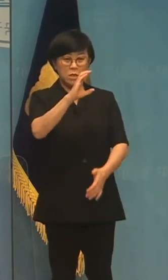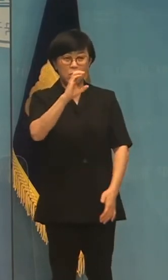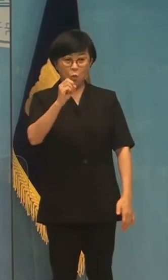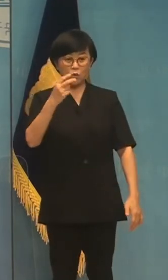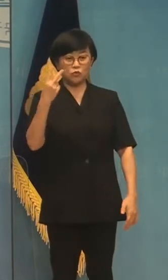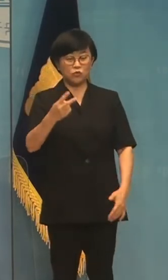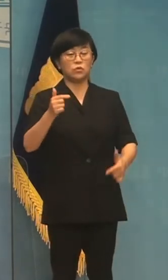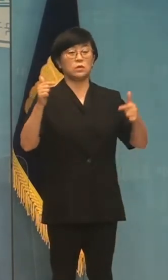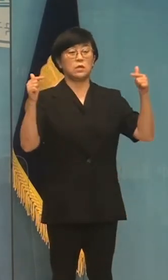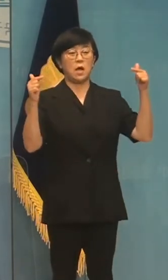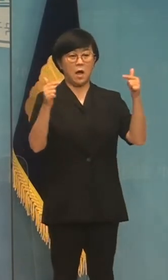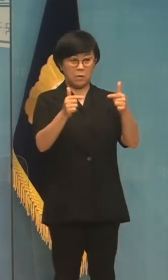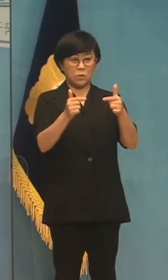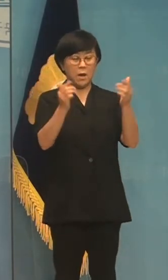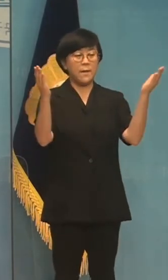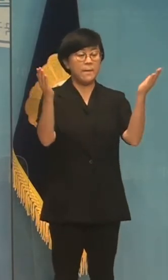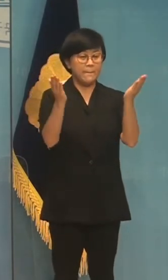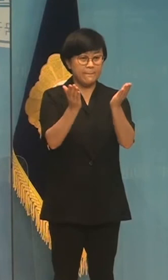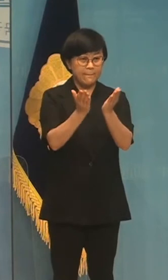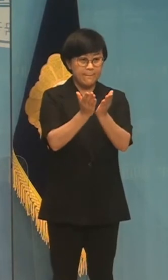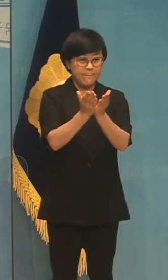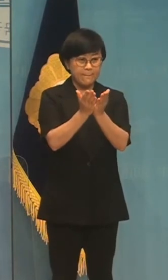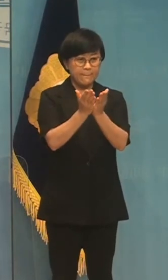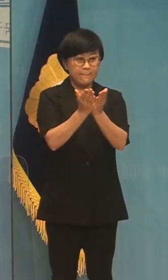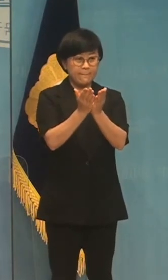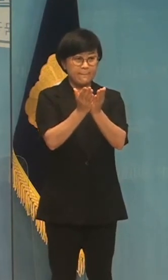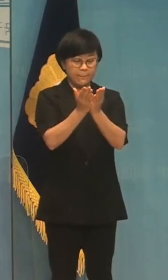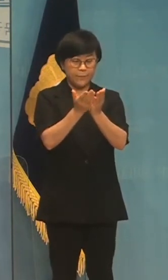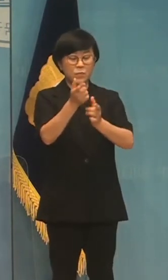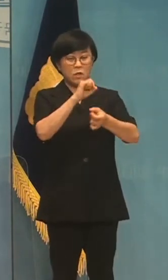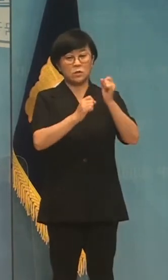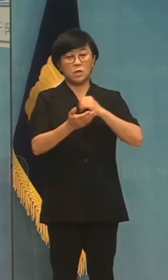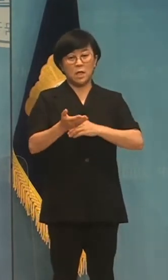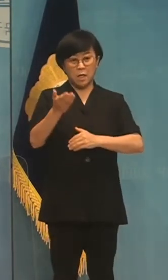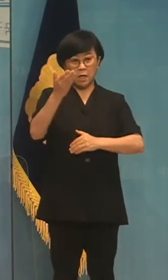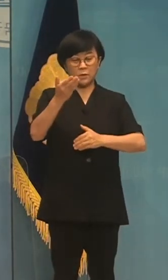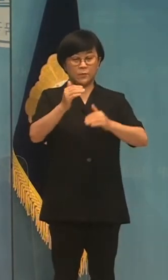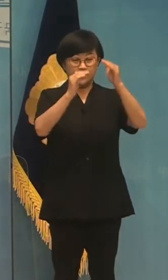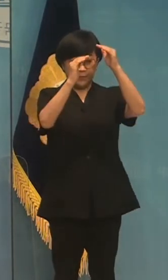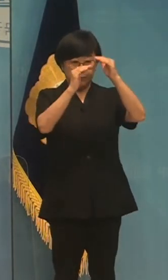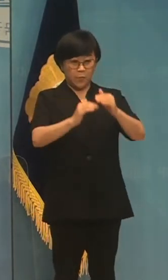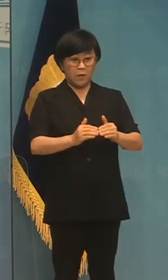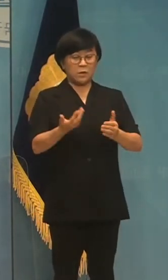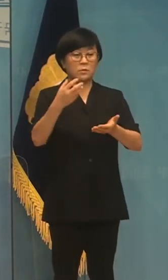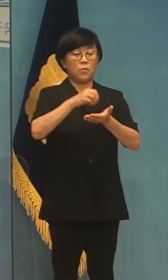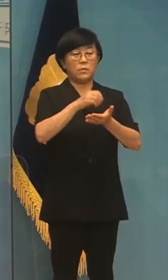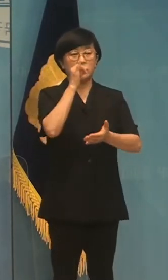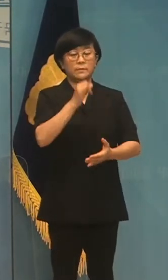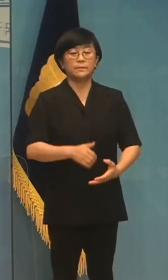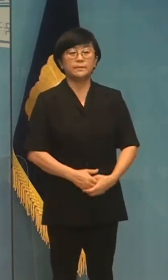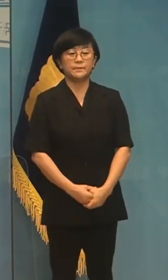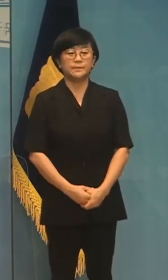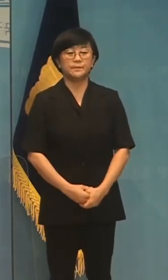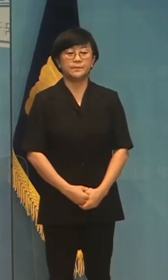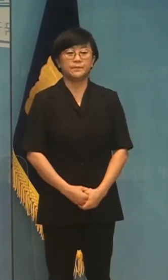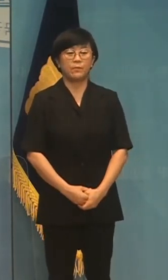목표를 이에 부합하도록 적극적으로 상향해야 한다는 내용을 담고 있습니다.